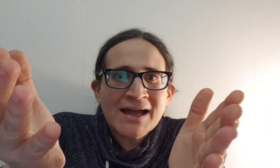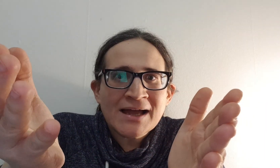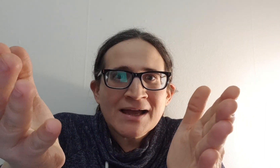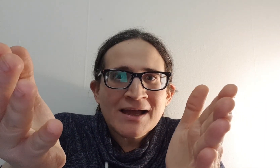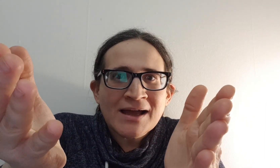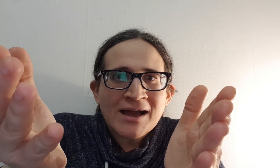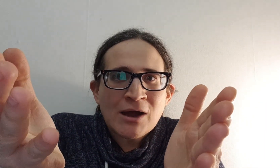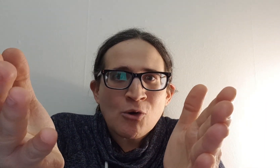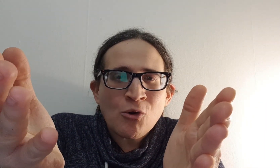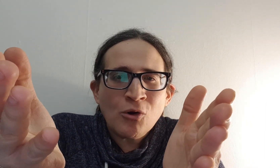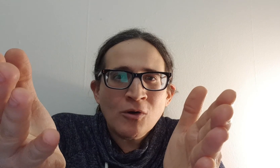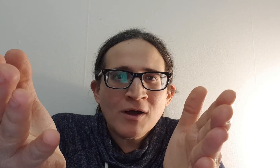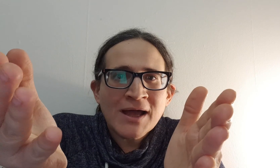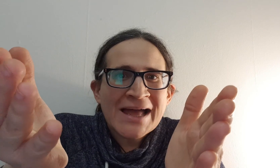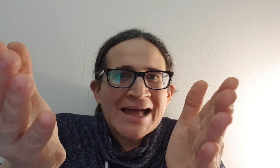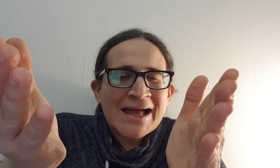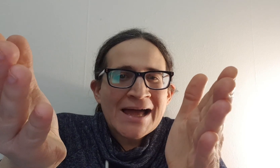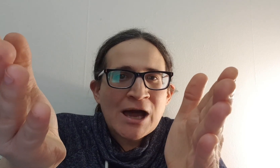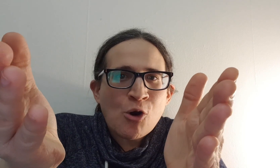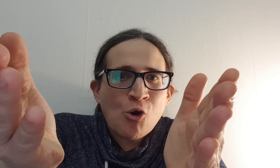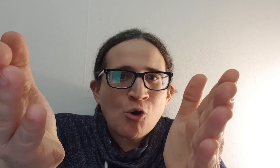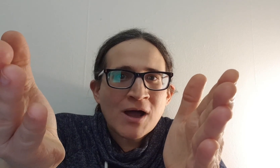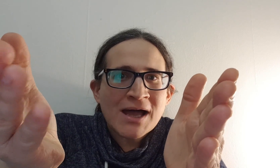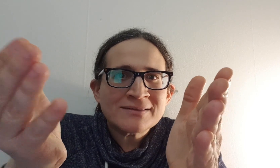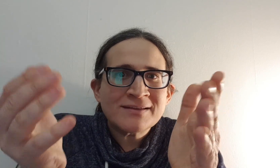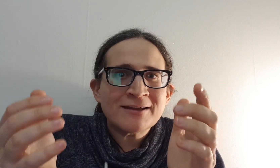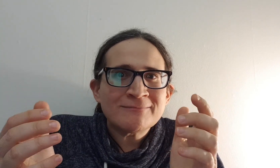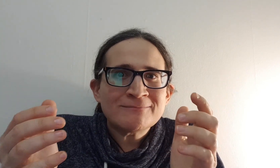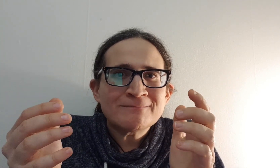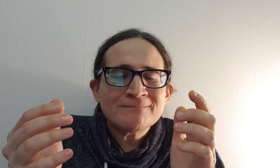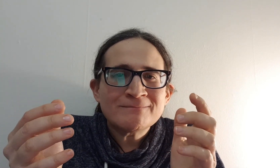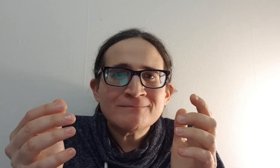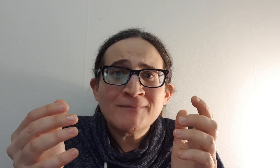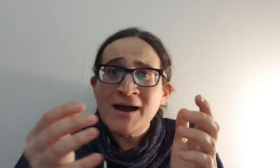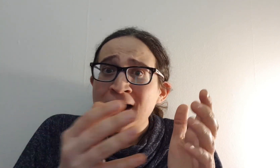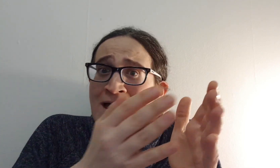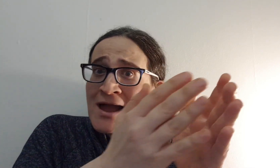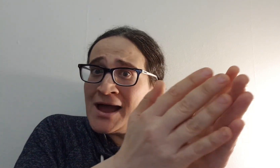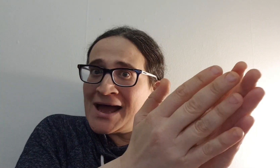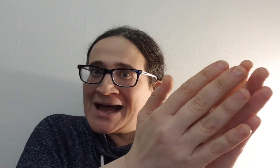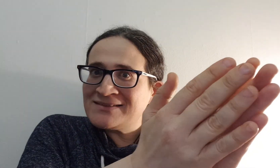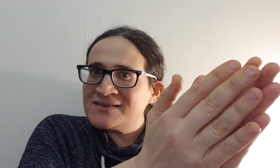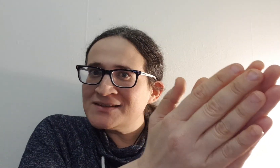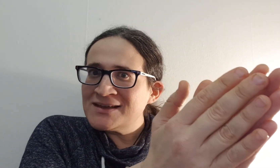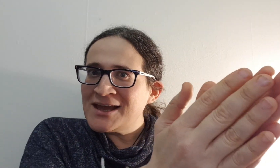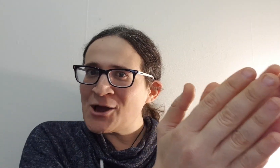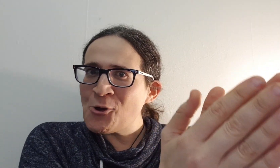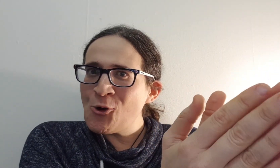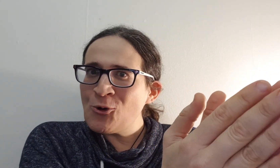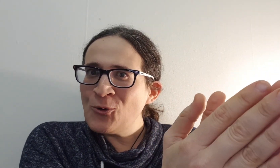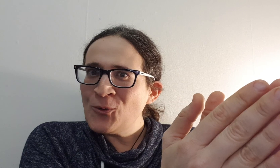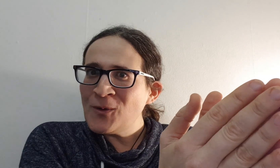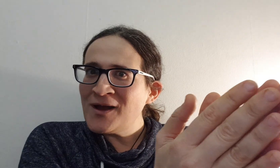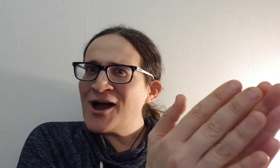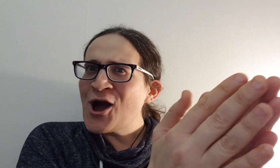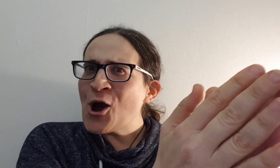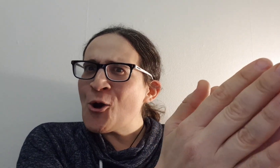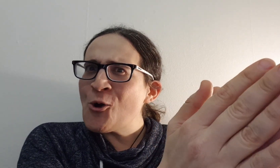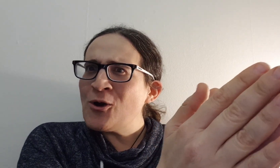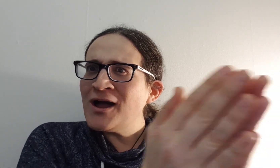האור האור אתה את האור האור